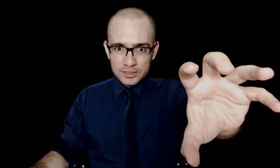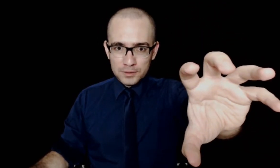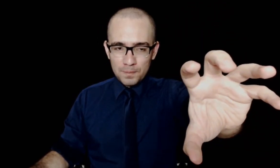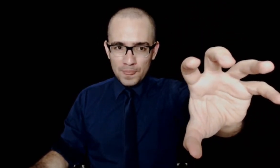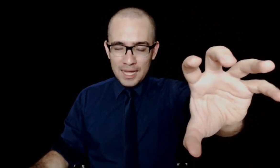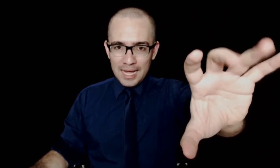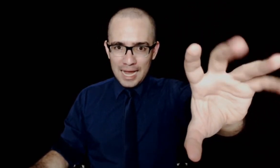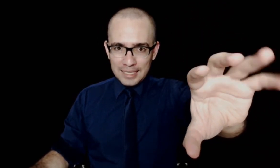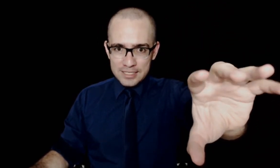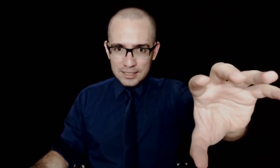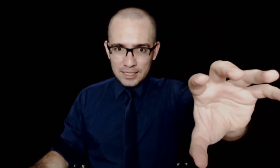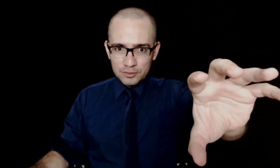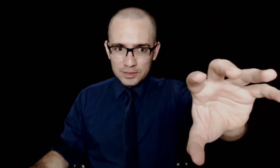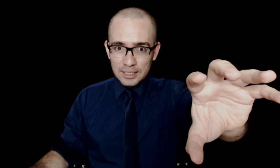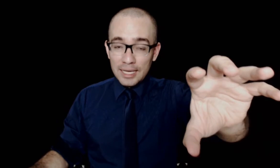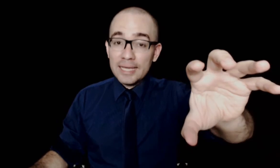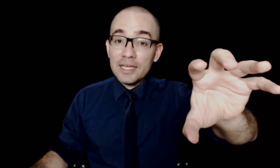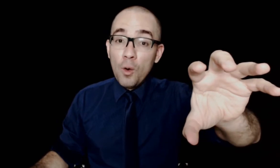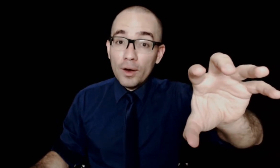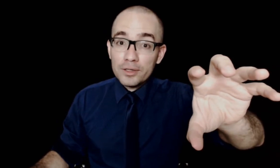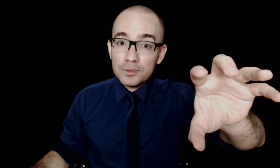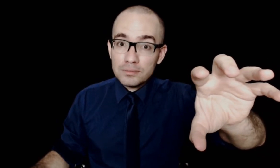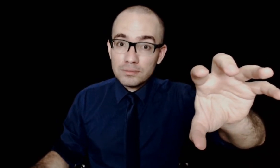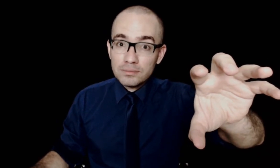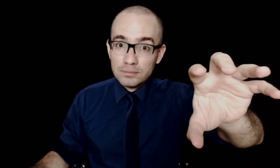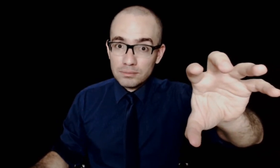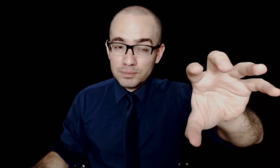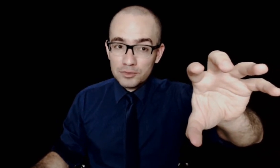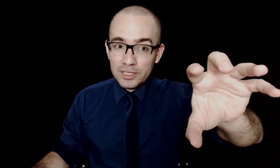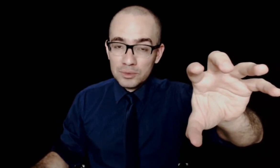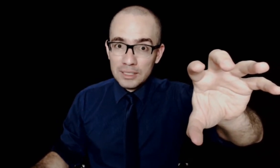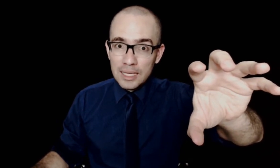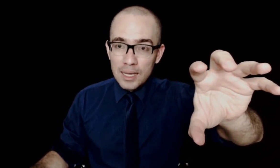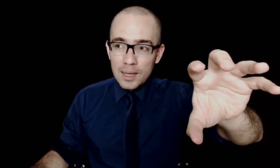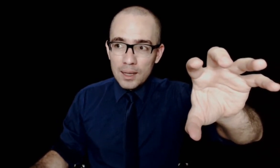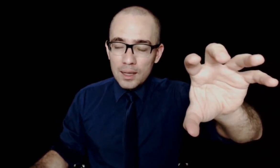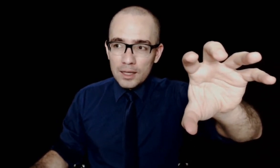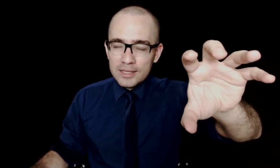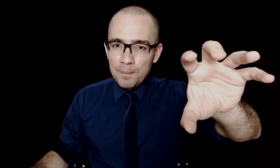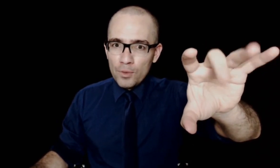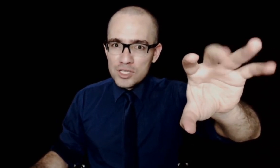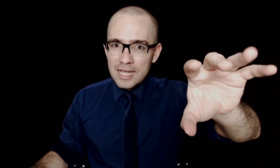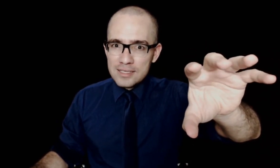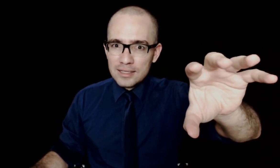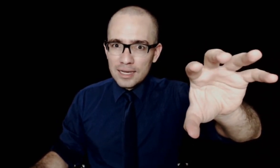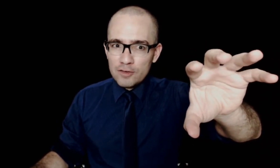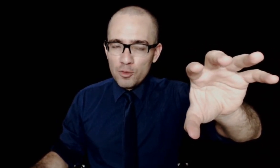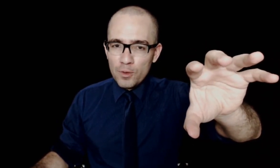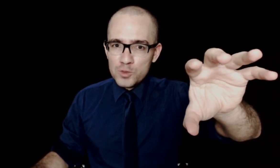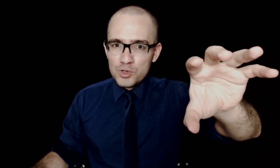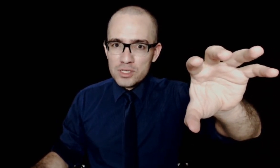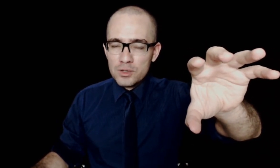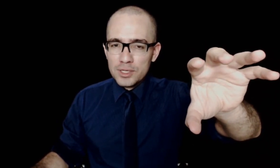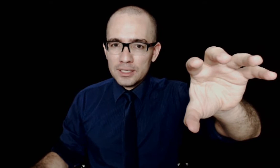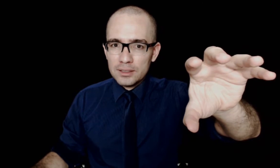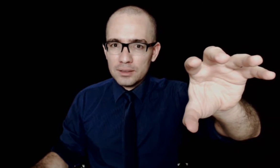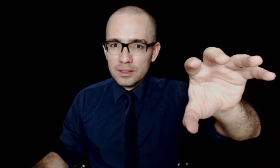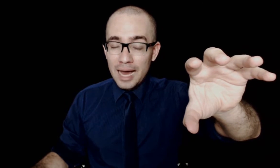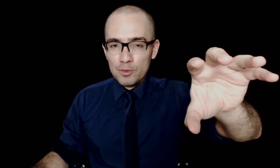frente. A análise da tarefa. É teórico. Perfeito? Depois da análise da tarefa, eu posso proceder o quê? Ah,